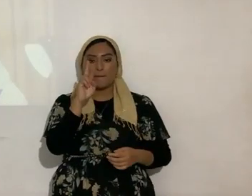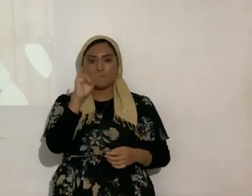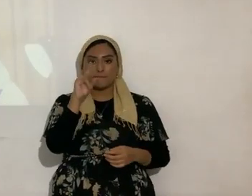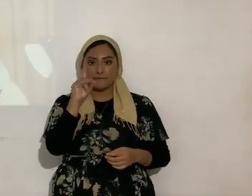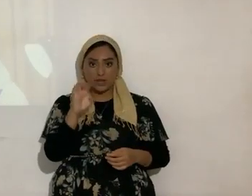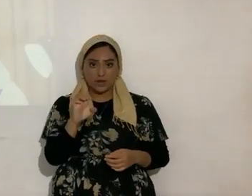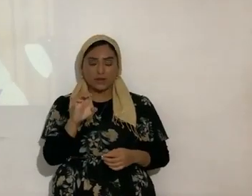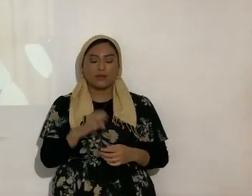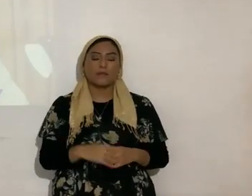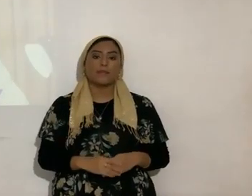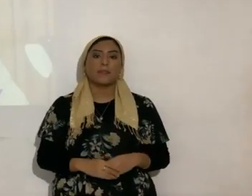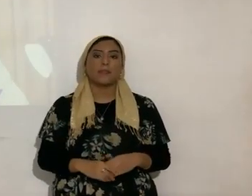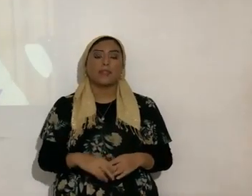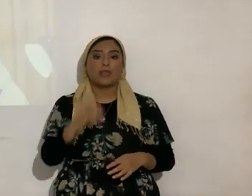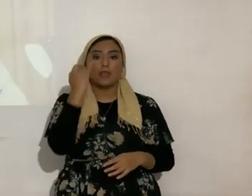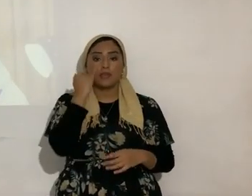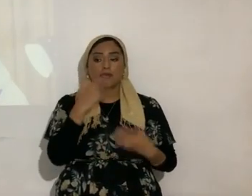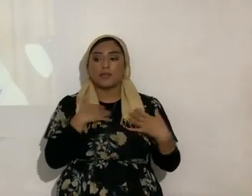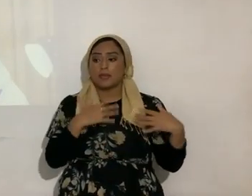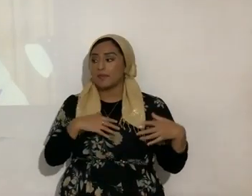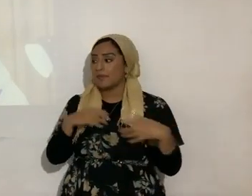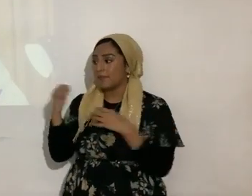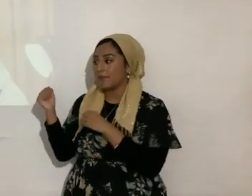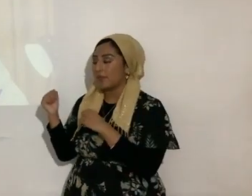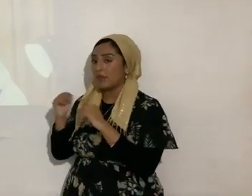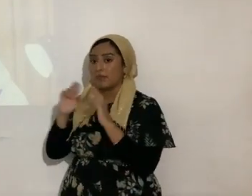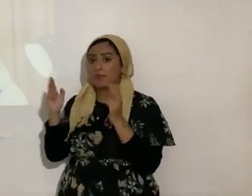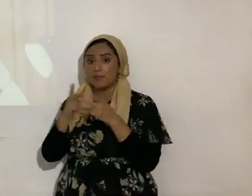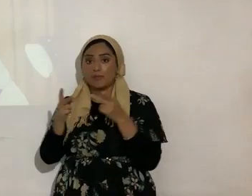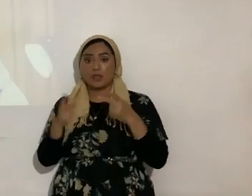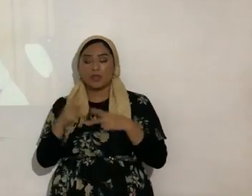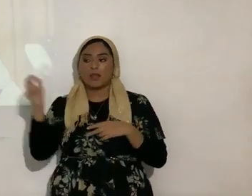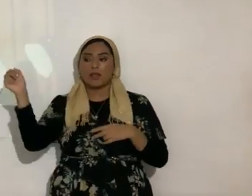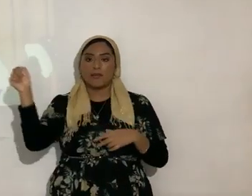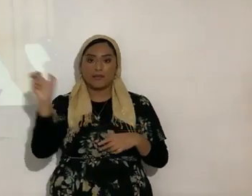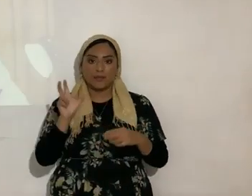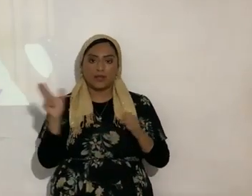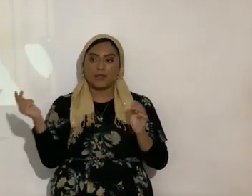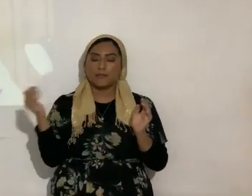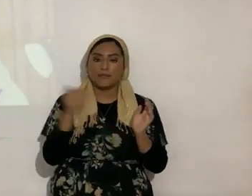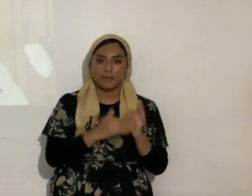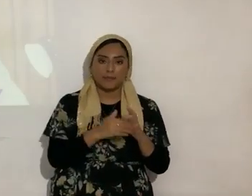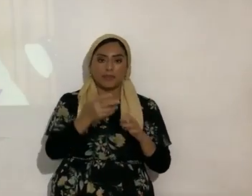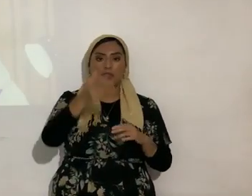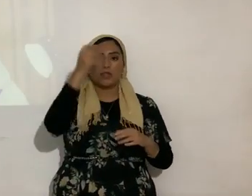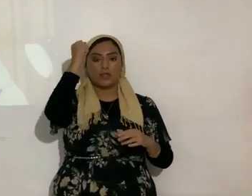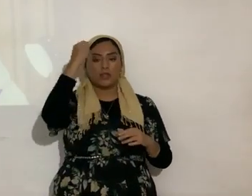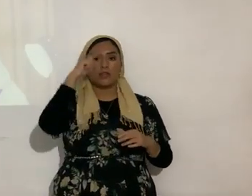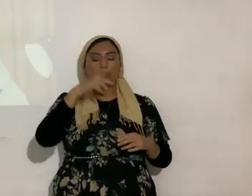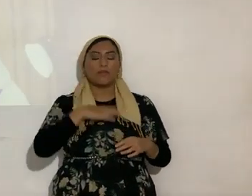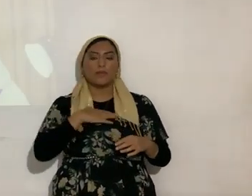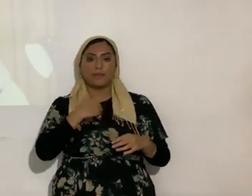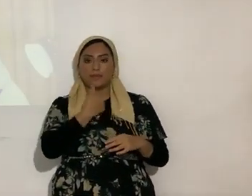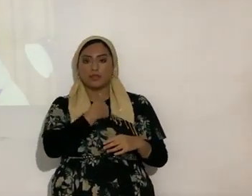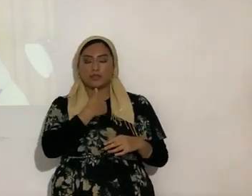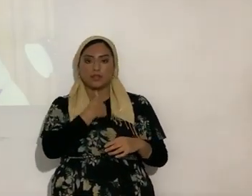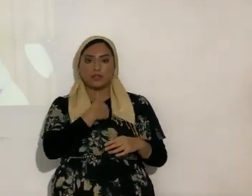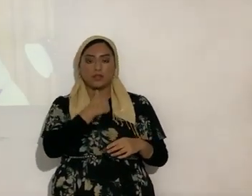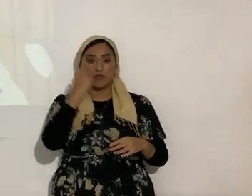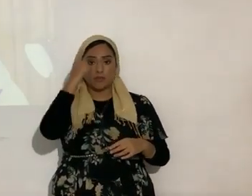tres y si me fuere y os prepararé de lugar vendré otra vez y os tomaré a mí mismo para que donde yo